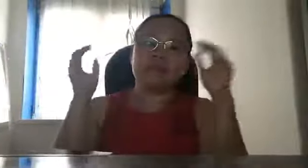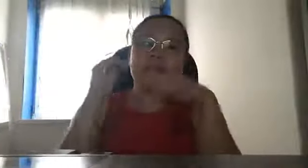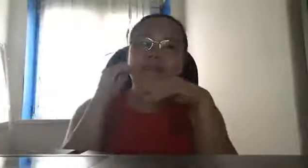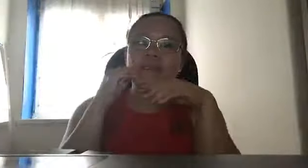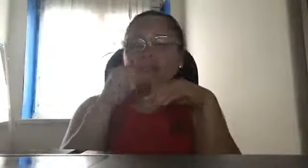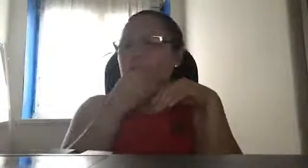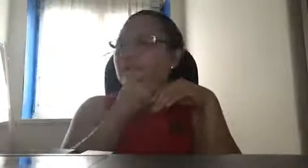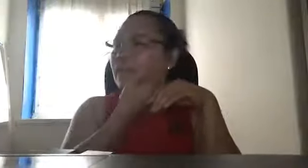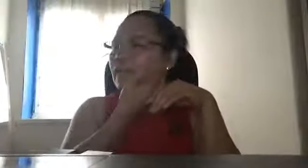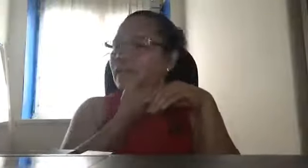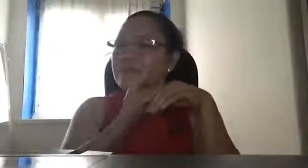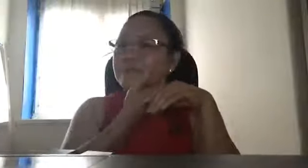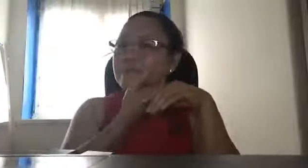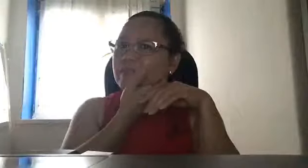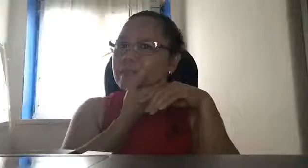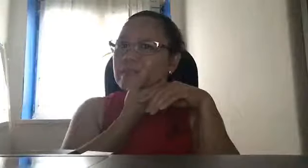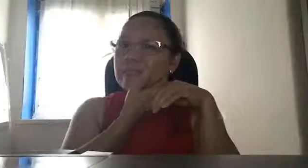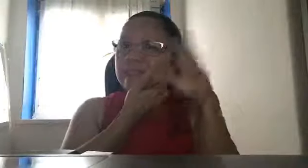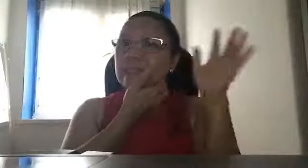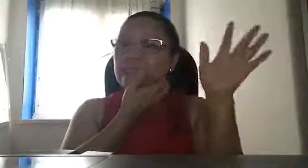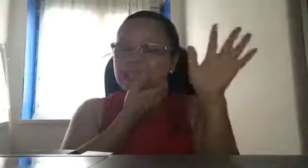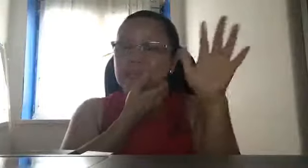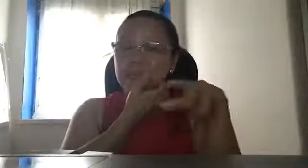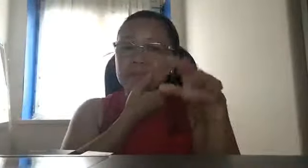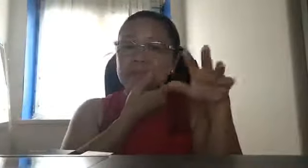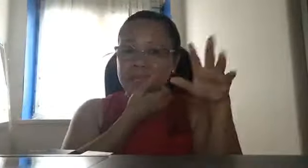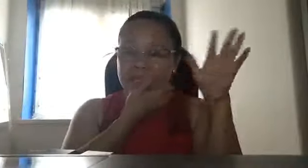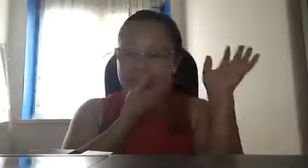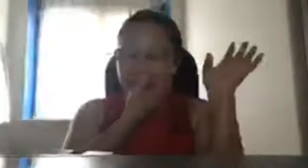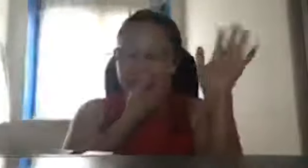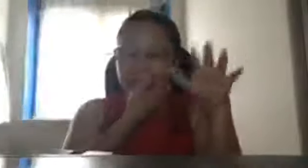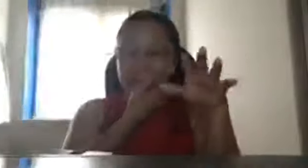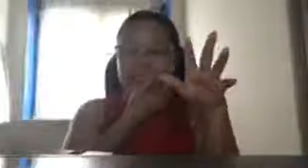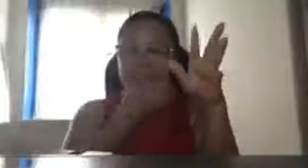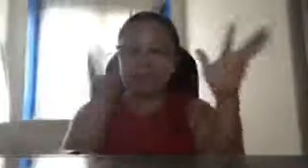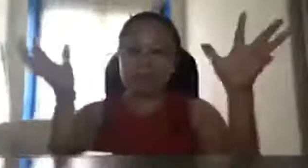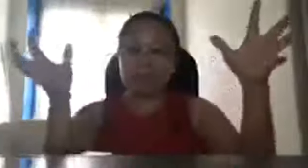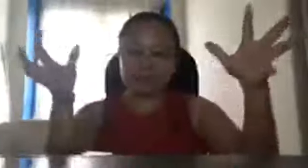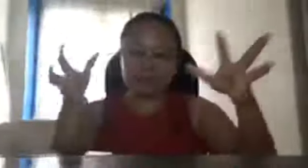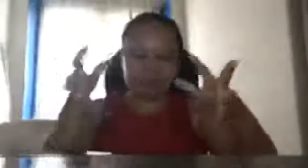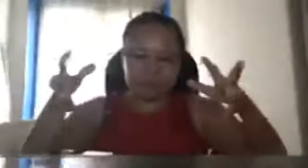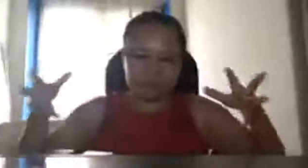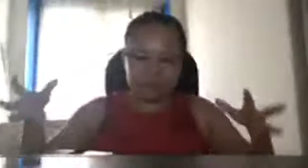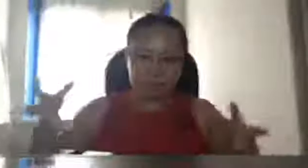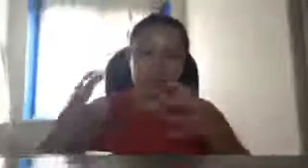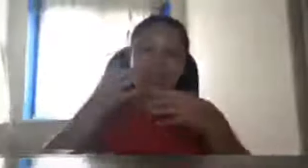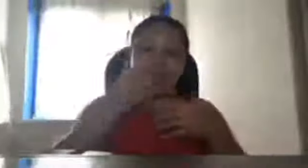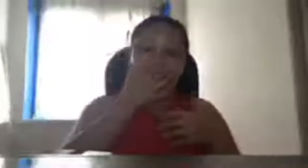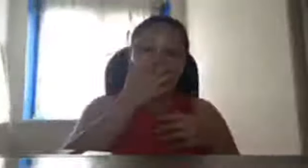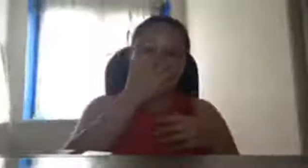wala sarili nating bansa hindi nating kayang protectahan